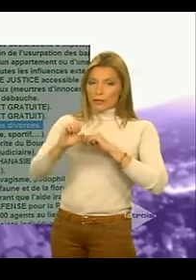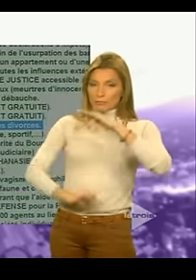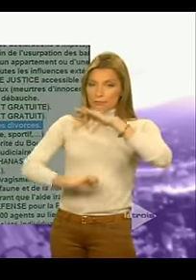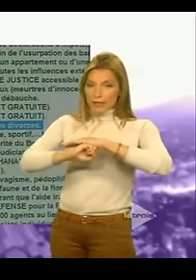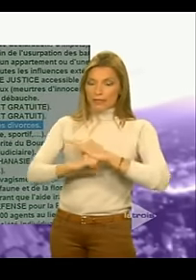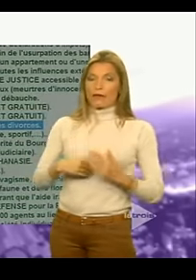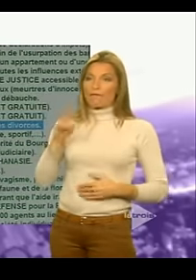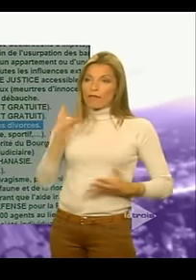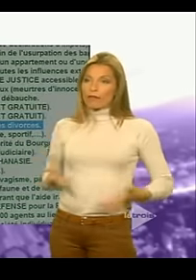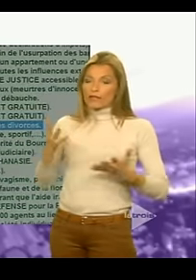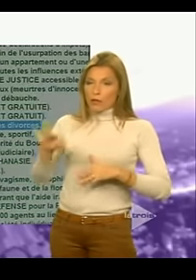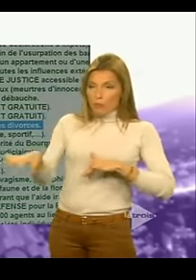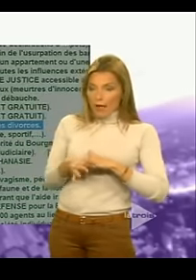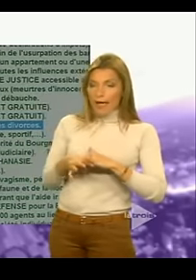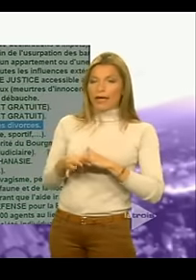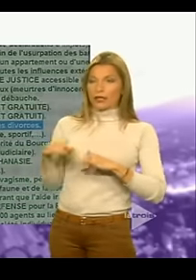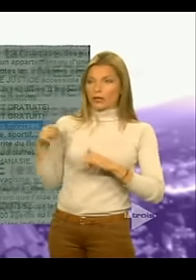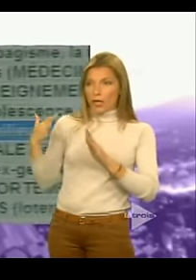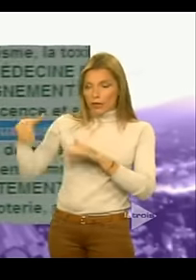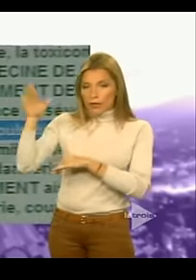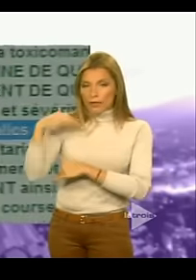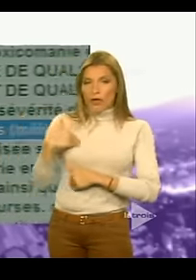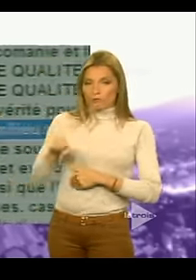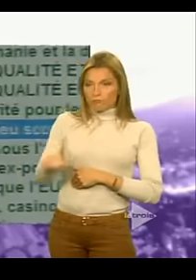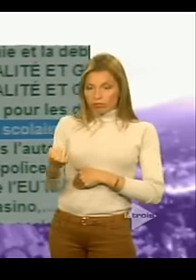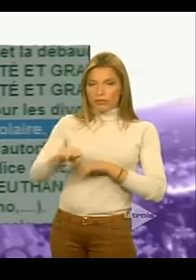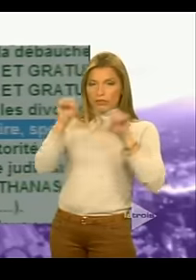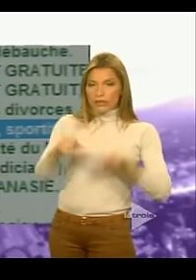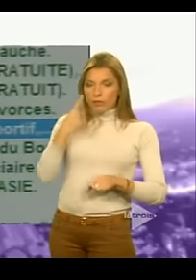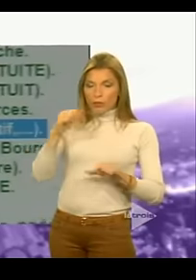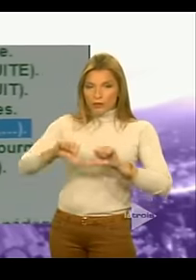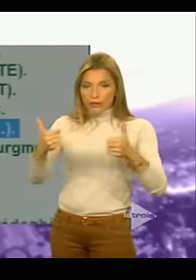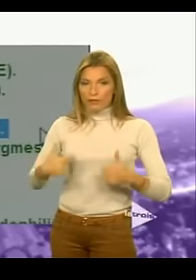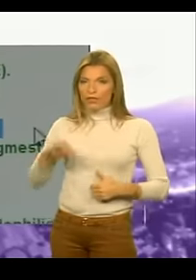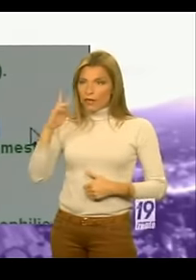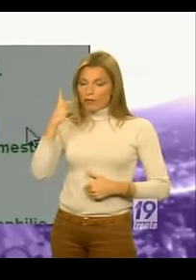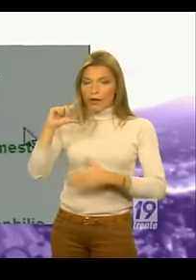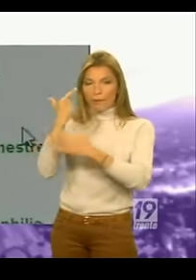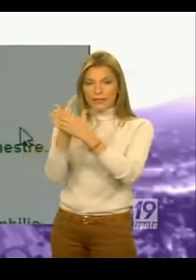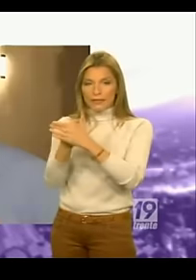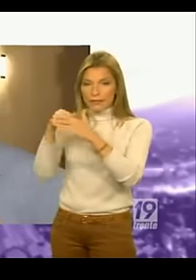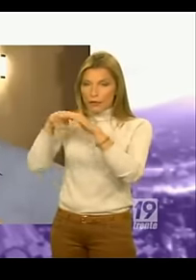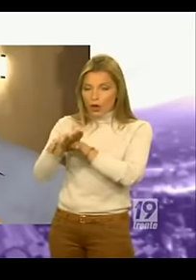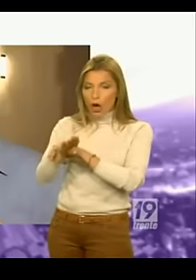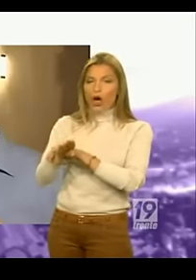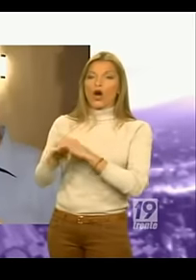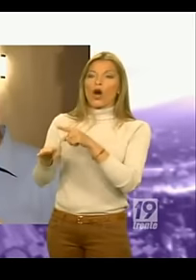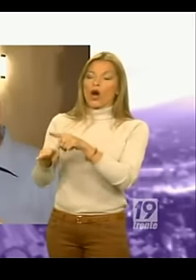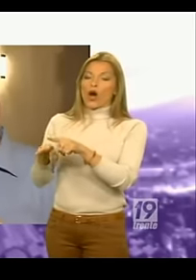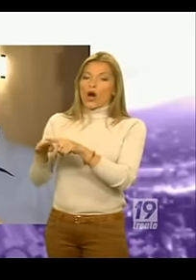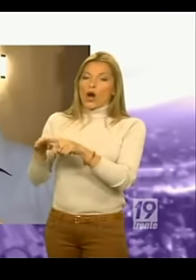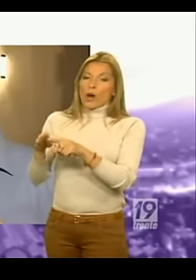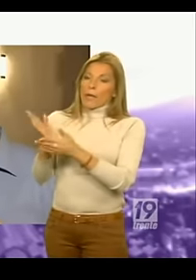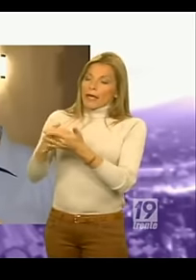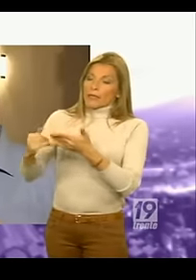favoriser le mariage dès l'adolescence et la sévérité pour le divorce, revoir la mixité dans certains lieux publics. L